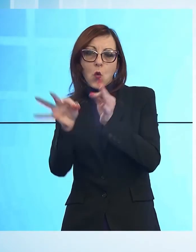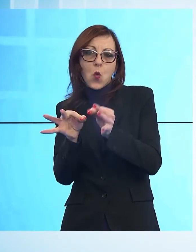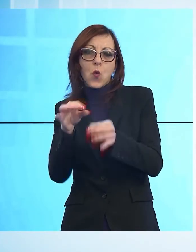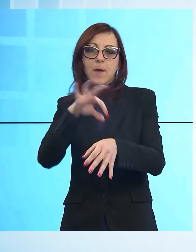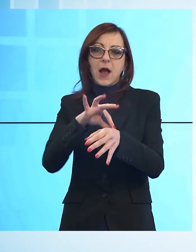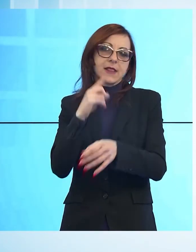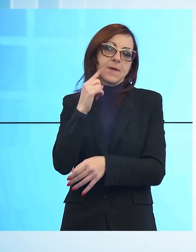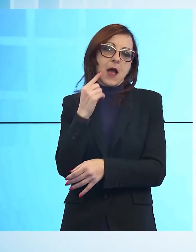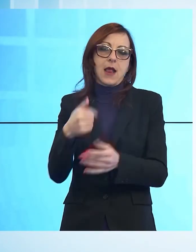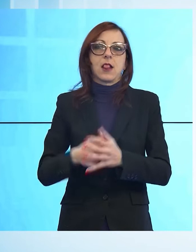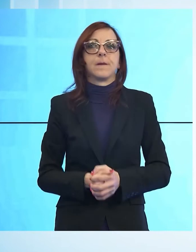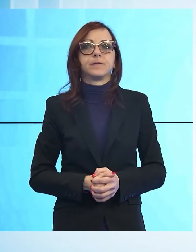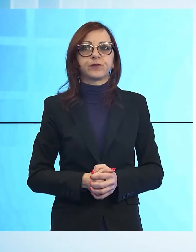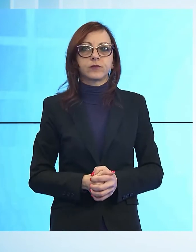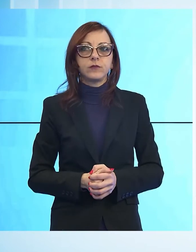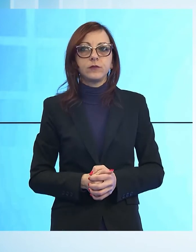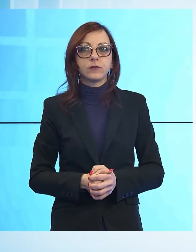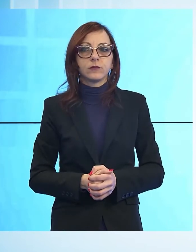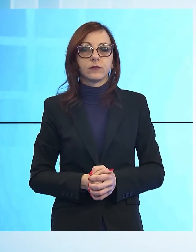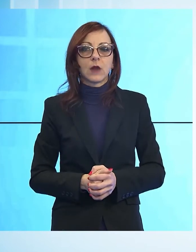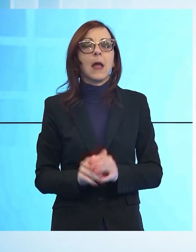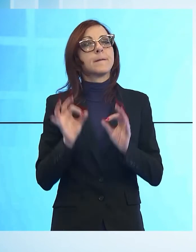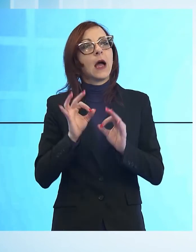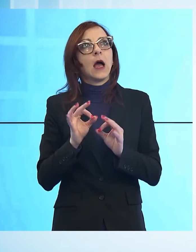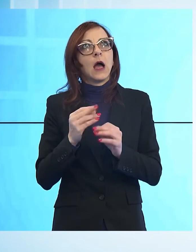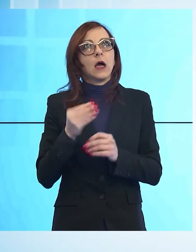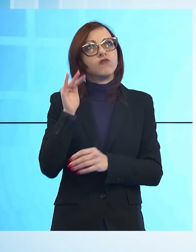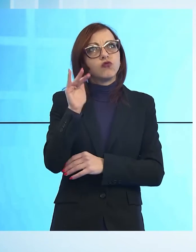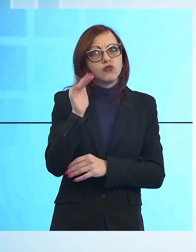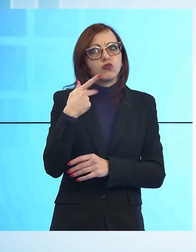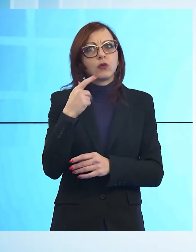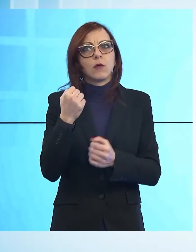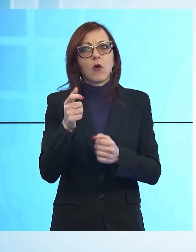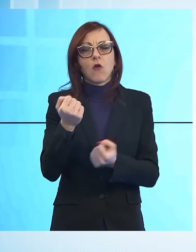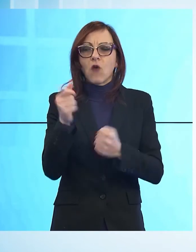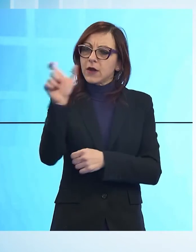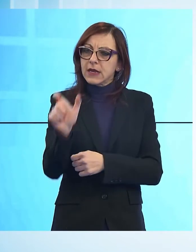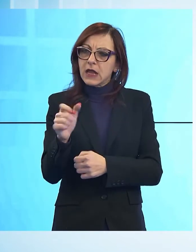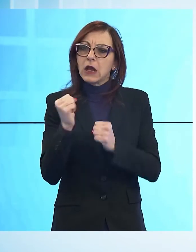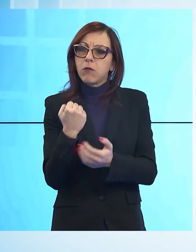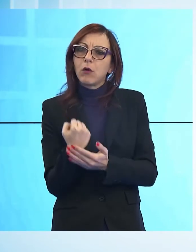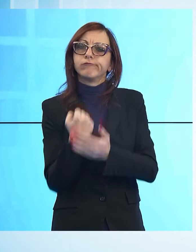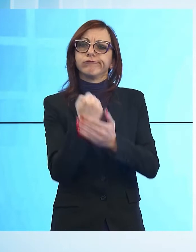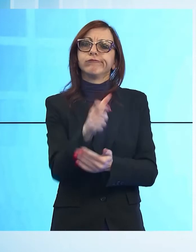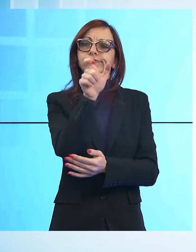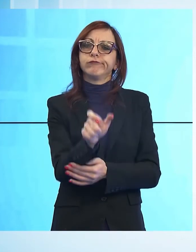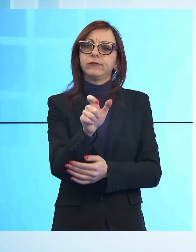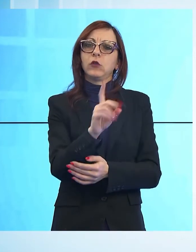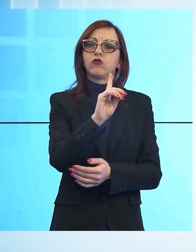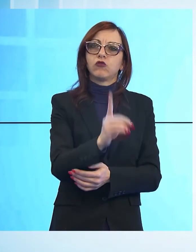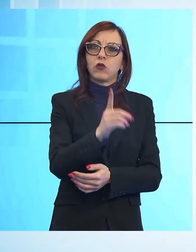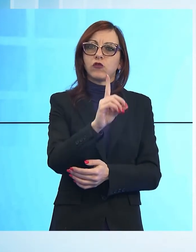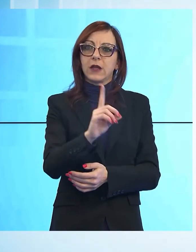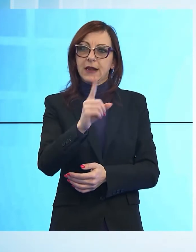terzo polista c'è la possibilità che Forza Italia possa appoggiare un'ipotetica candidatura a Lucca del sindaco di Viareggio del Ghingaro? Ma